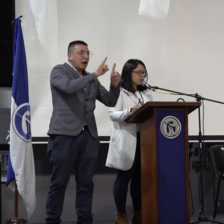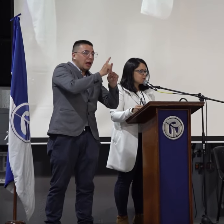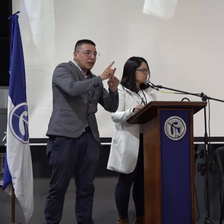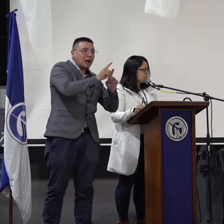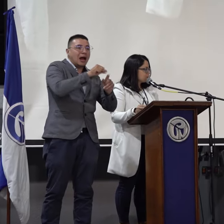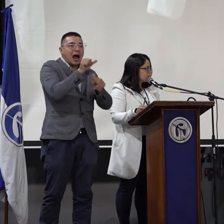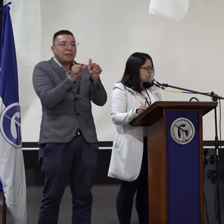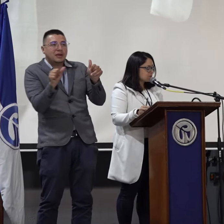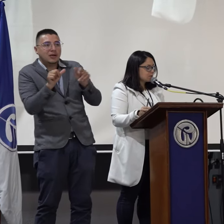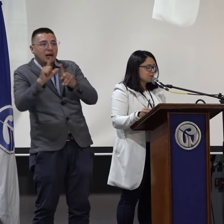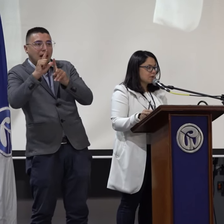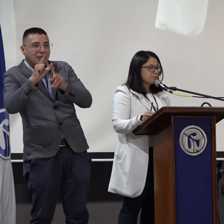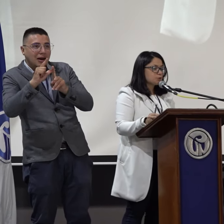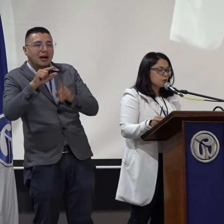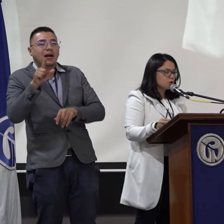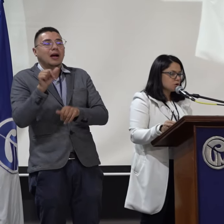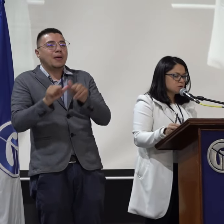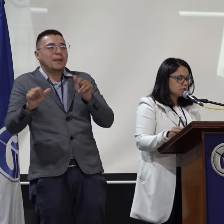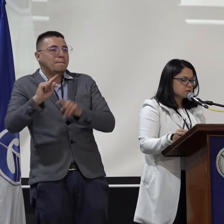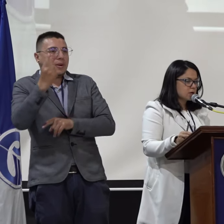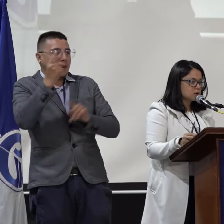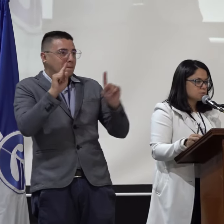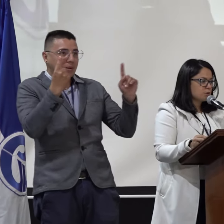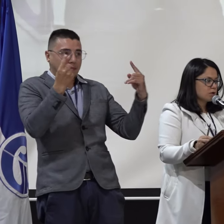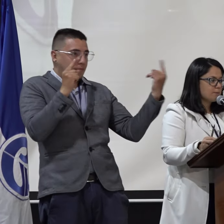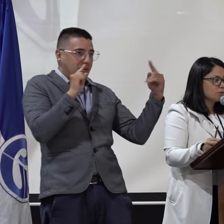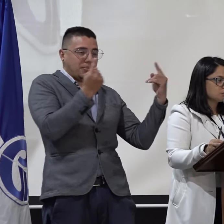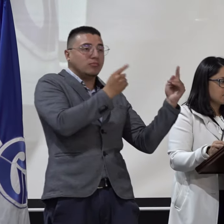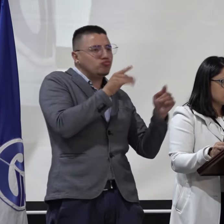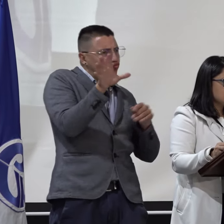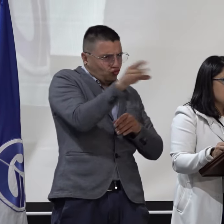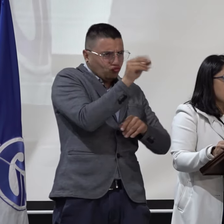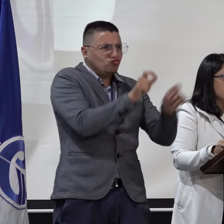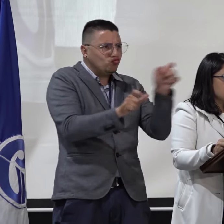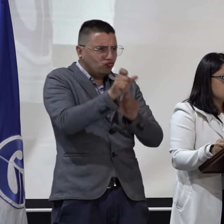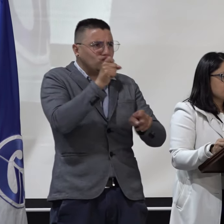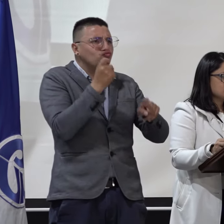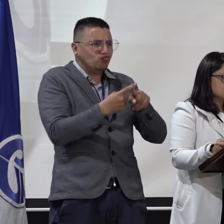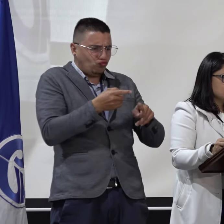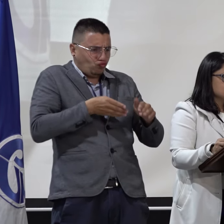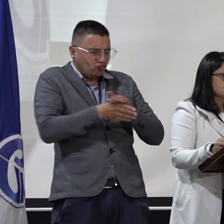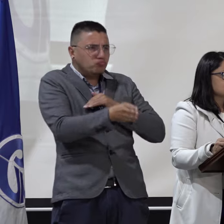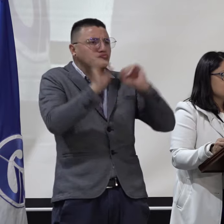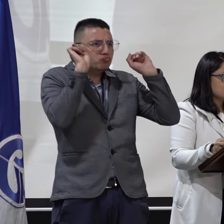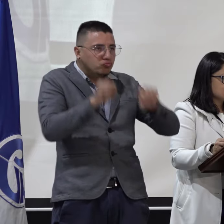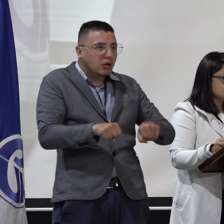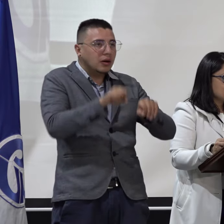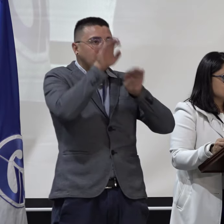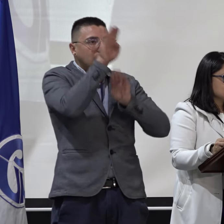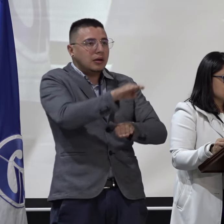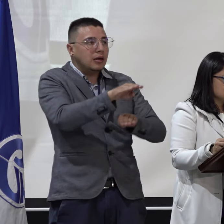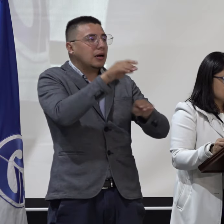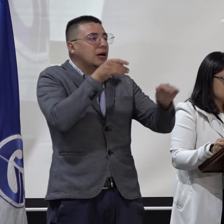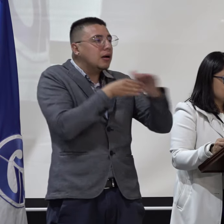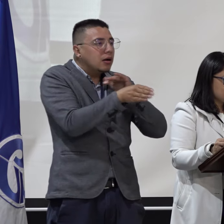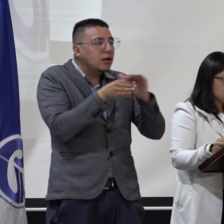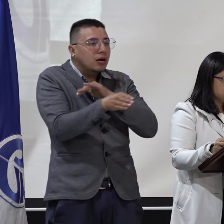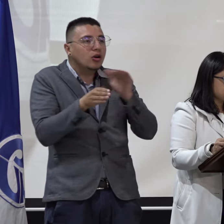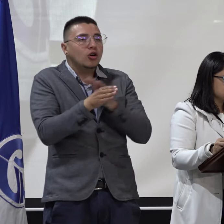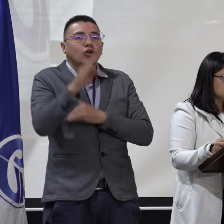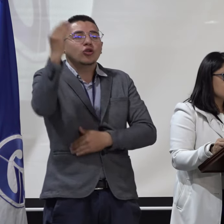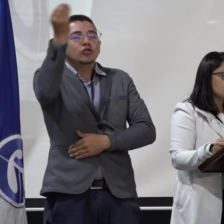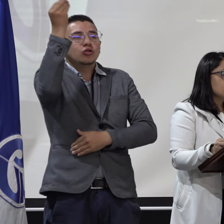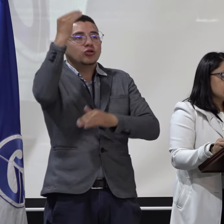fundamental tener en presente que todos los egresados podían votar por los representantes de egresados ante Consejo